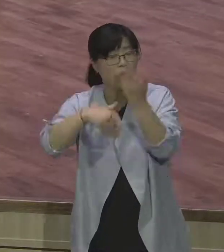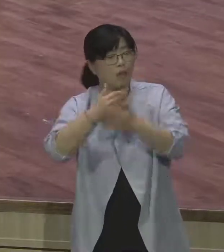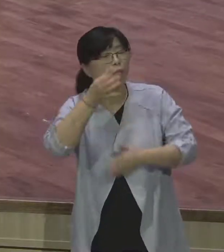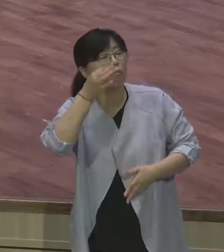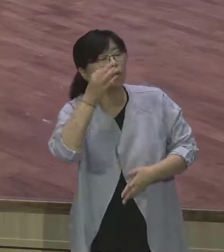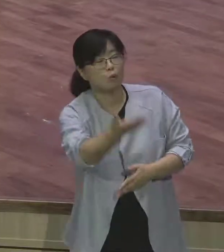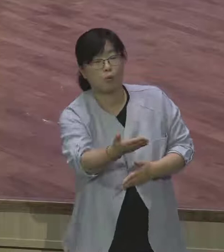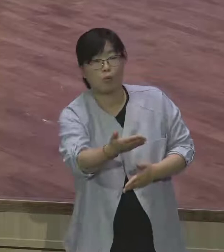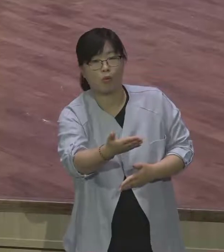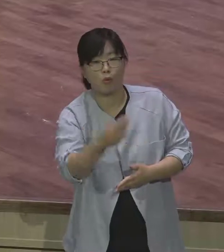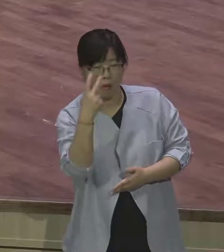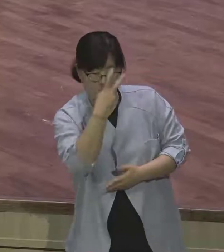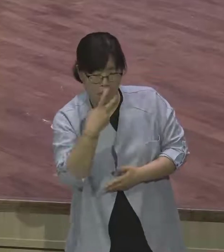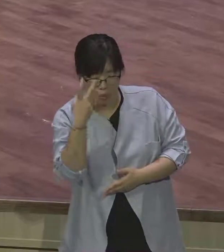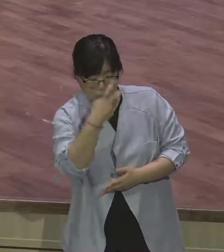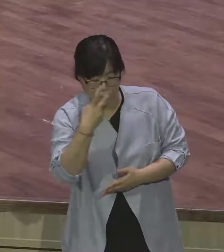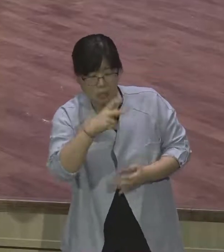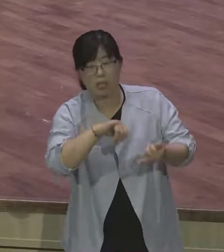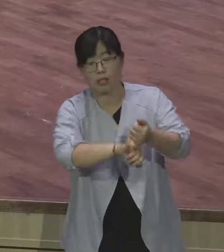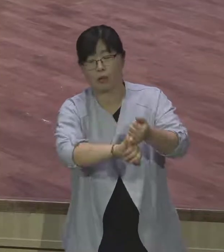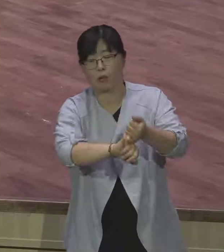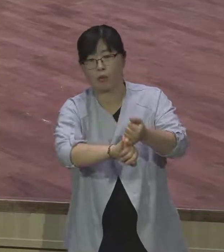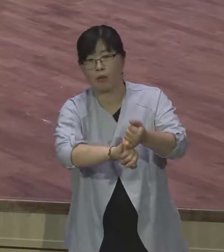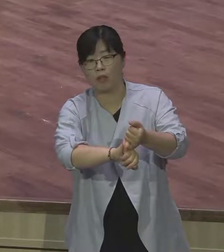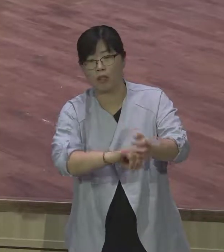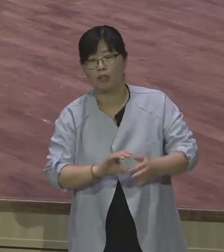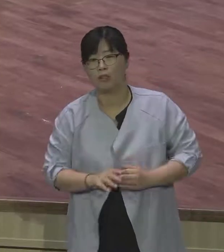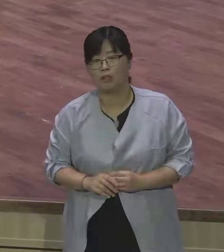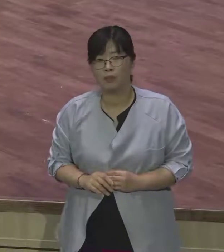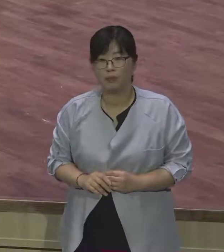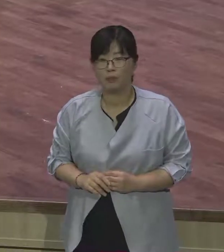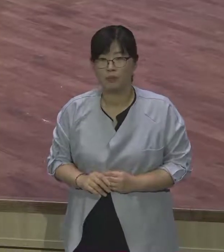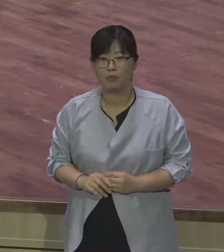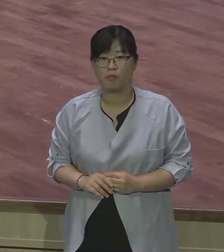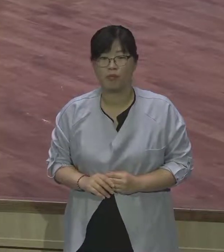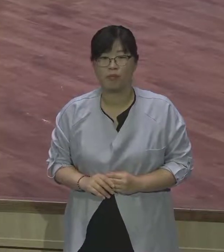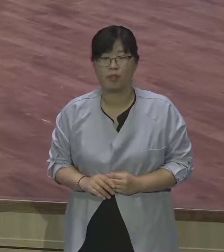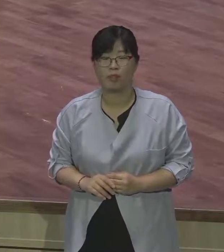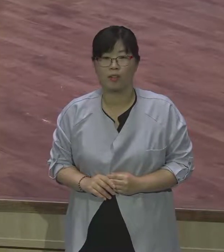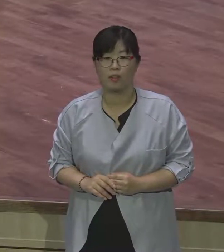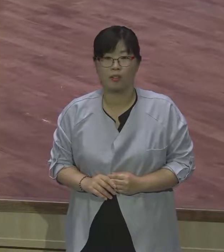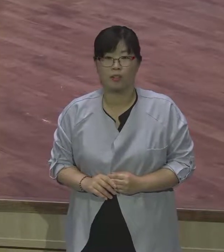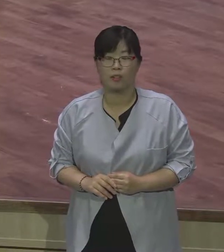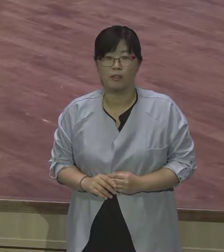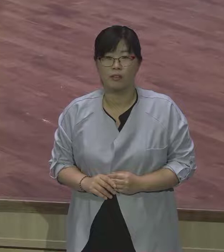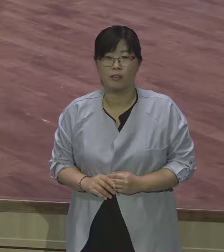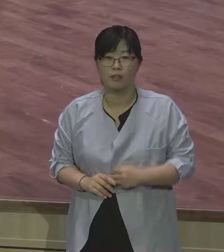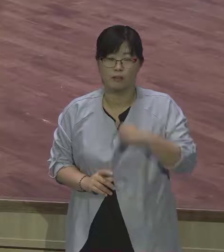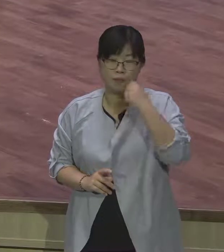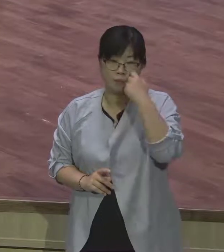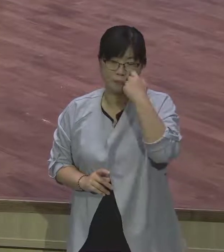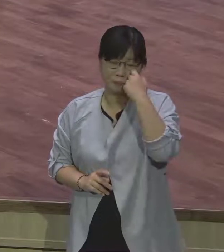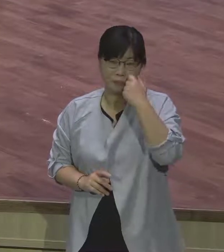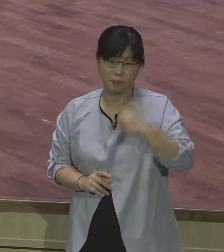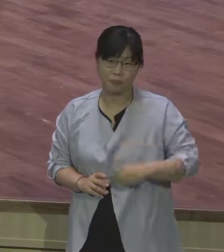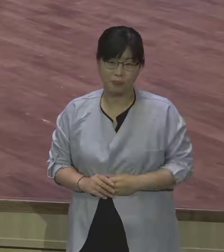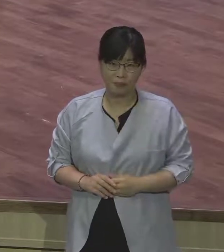있어서 은약을 직접적으로 체험하게 된 정말 중요한 시간표였어요.